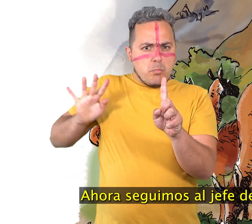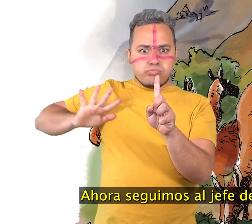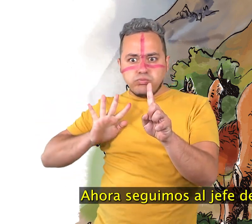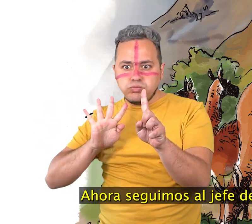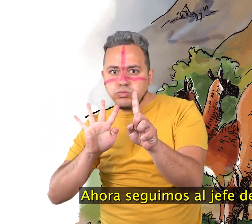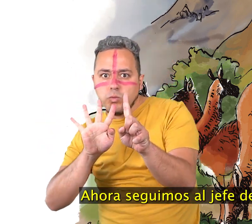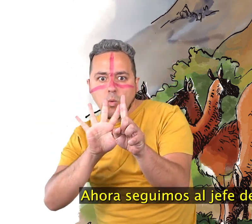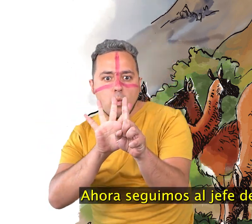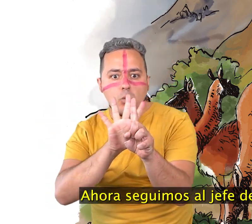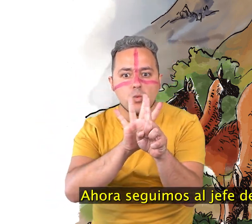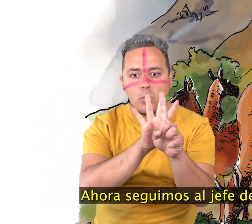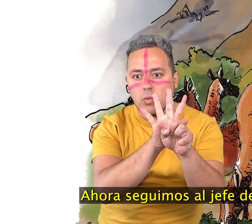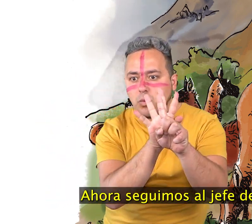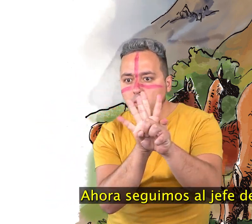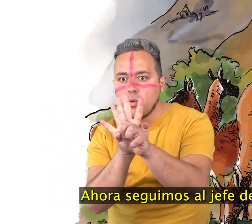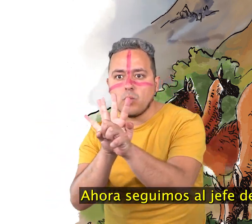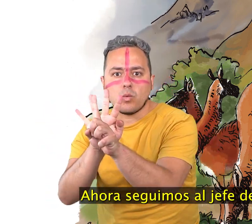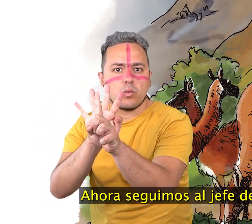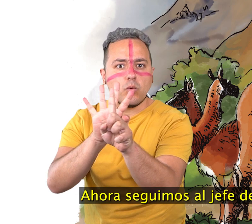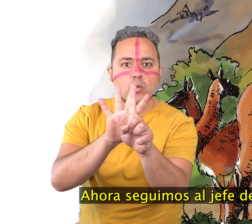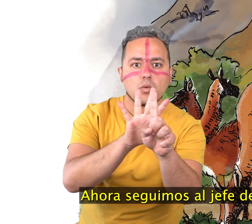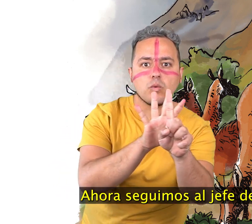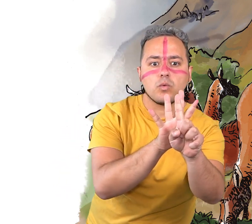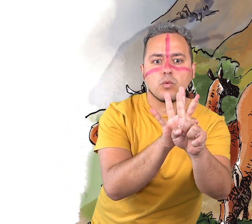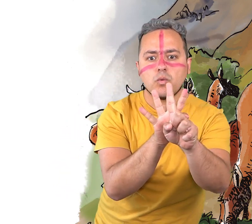Ahora, seguimos al jefe de la tribu.